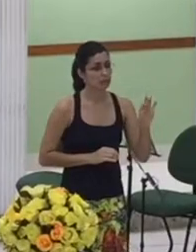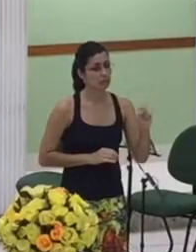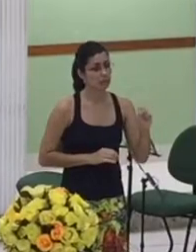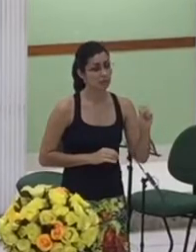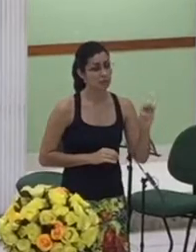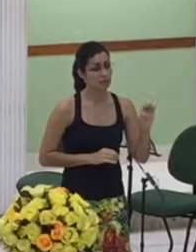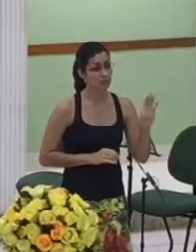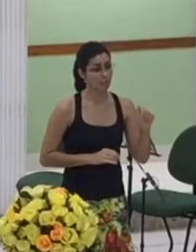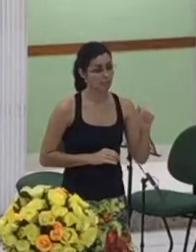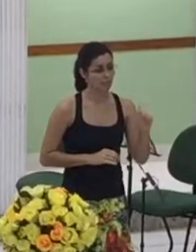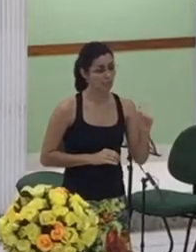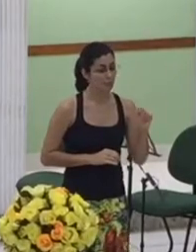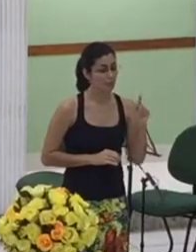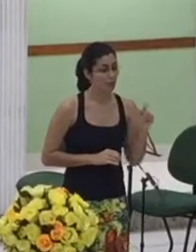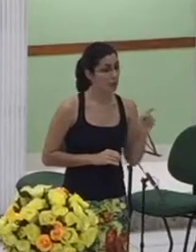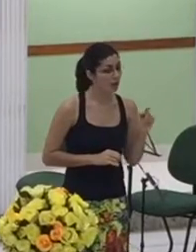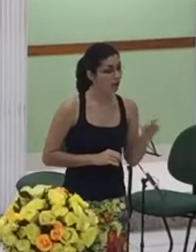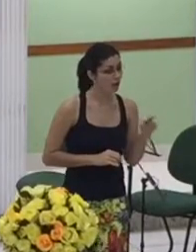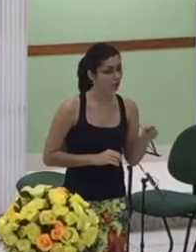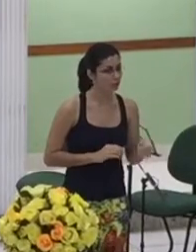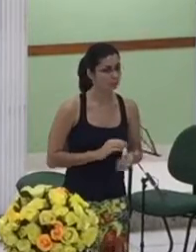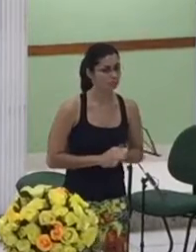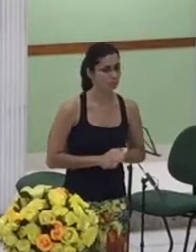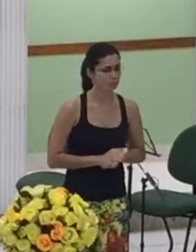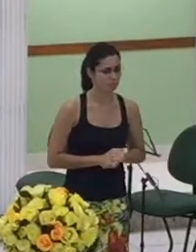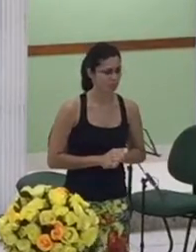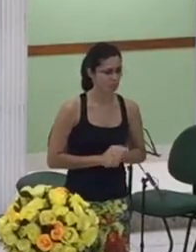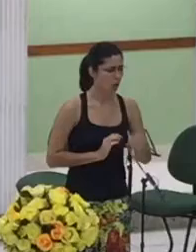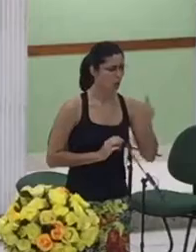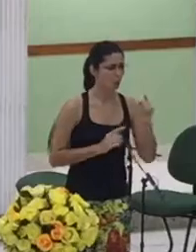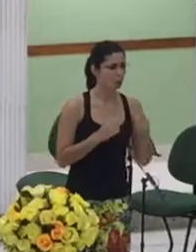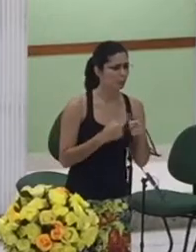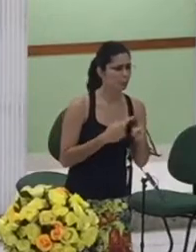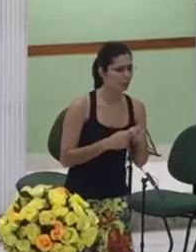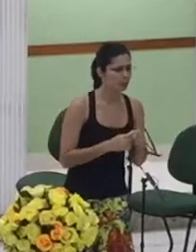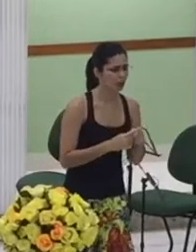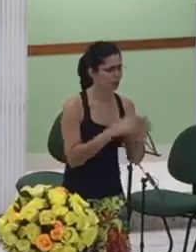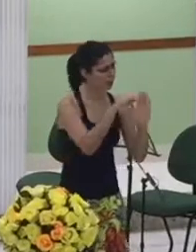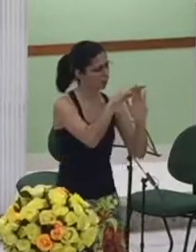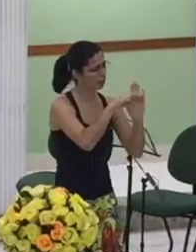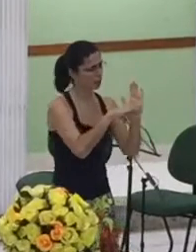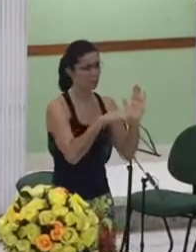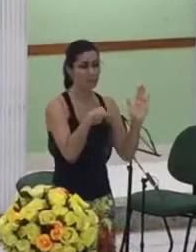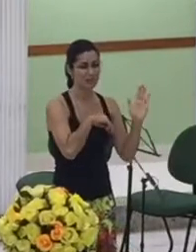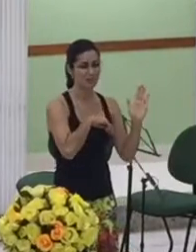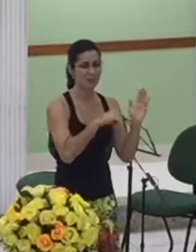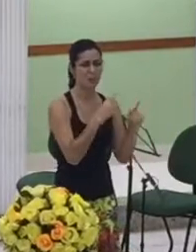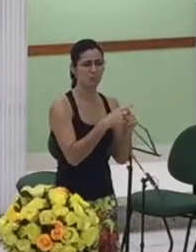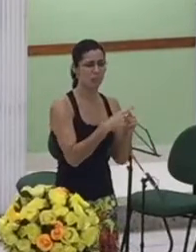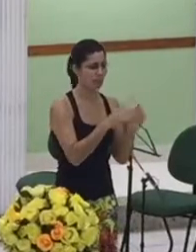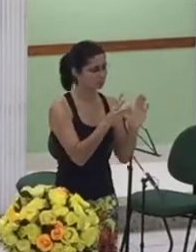por causa do seu marido que é justo e por causa do seu filho que foi um grande rei mas ela não é lembrada